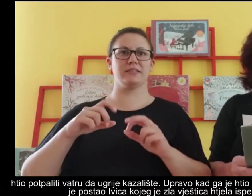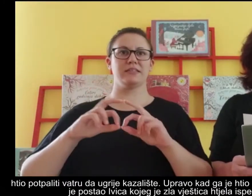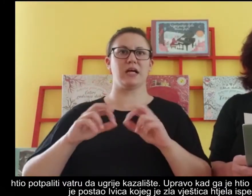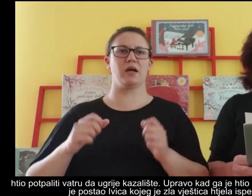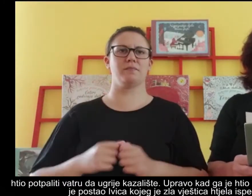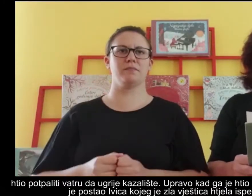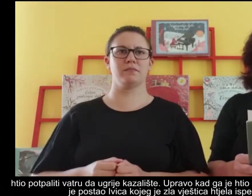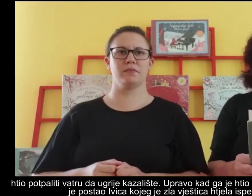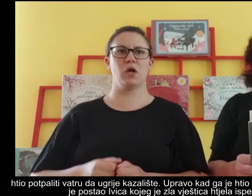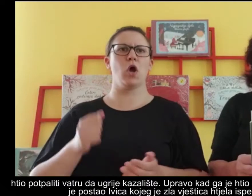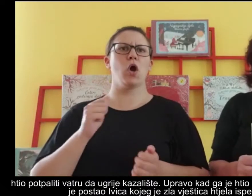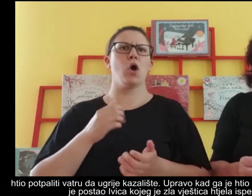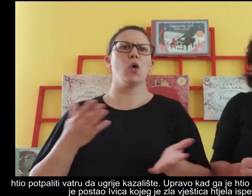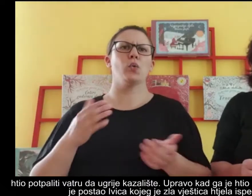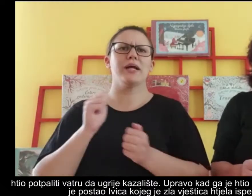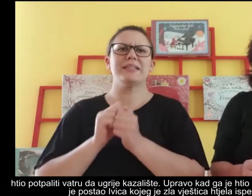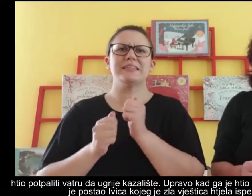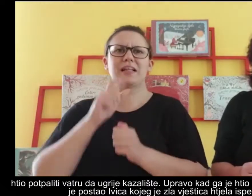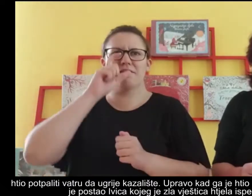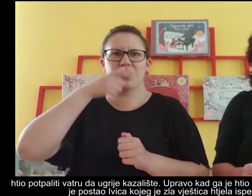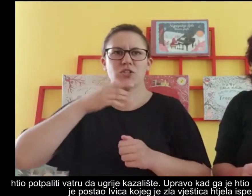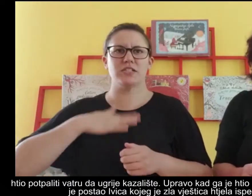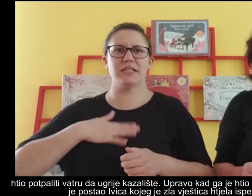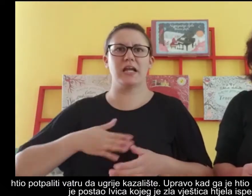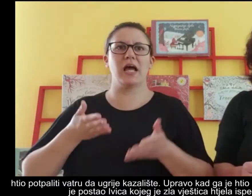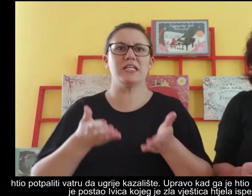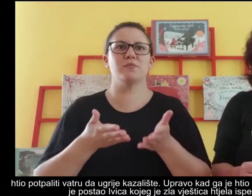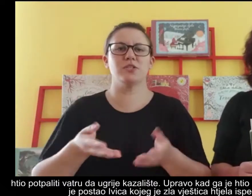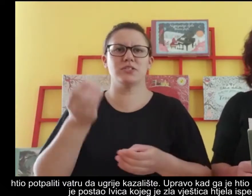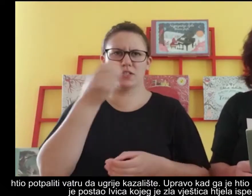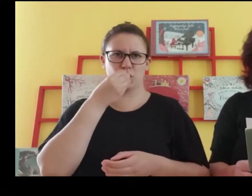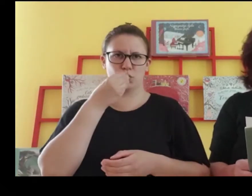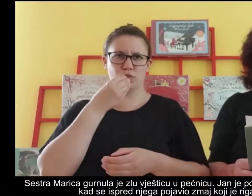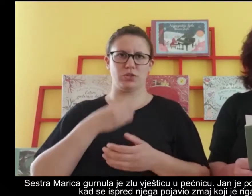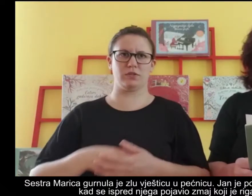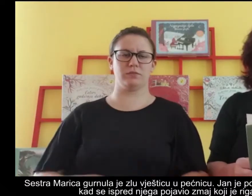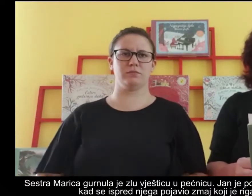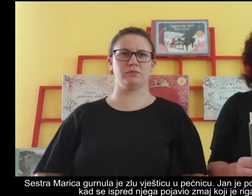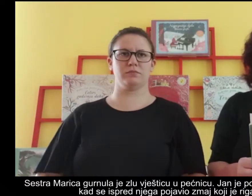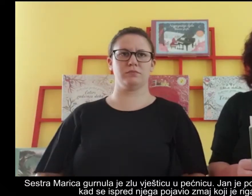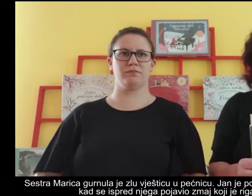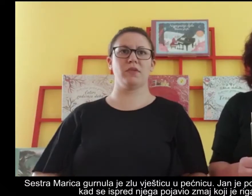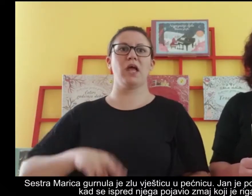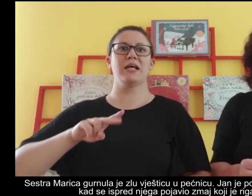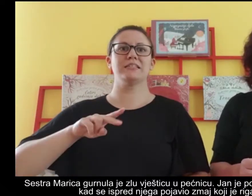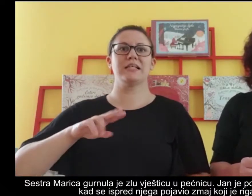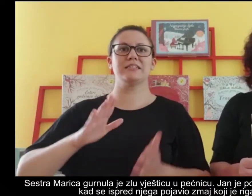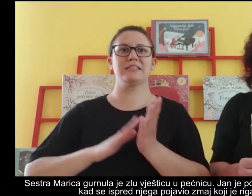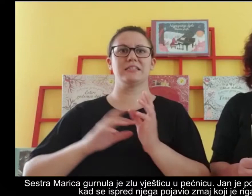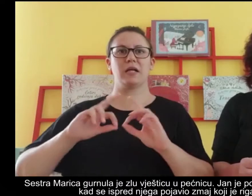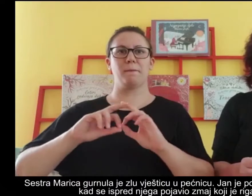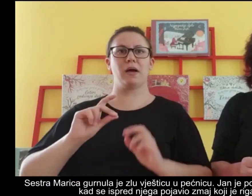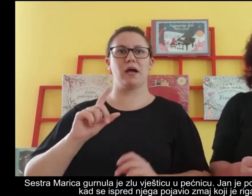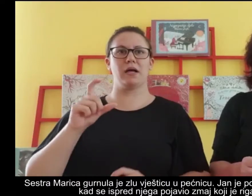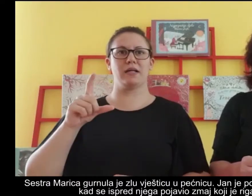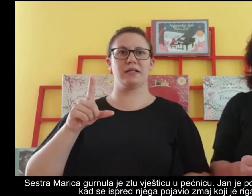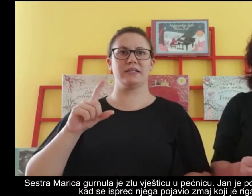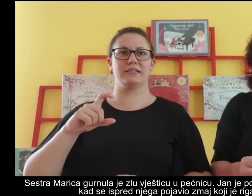kojeg je zla vještica htjela ispeći za ručak. Sestra Marica